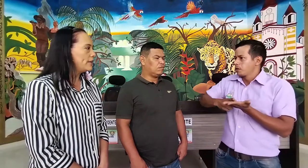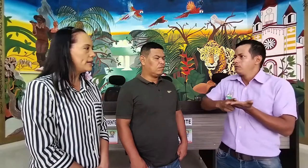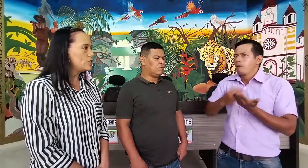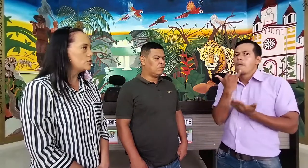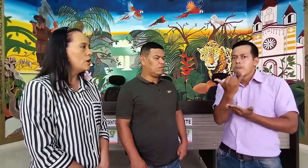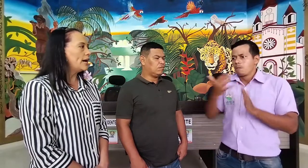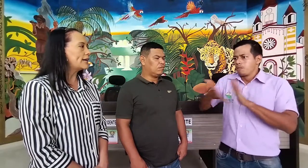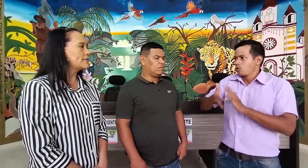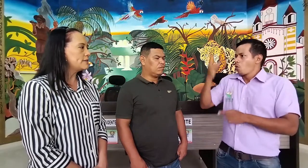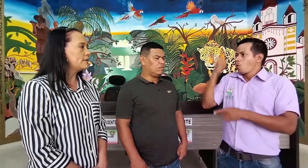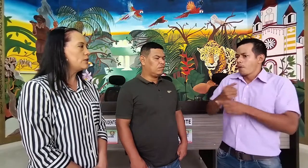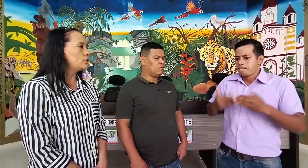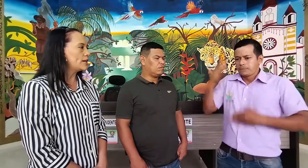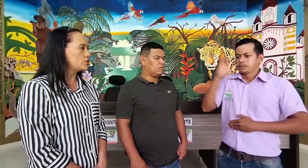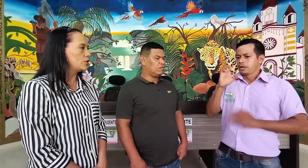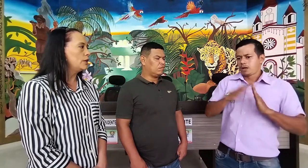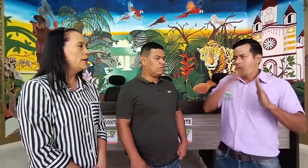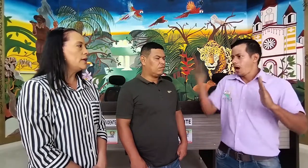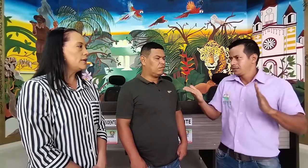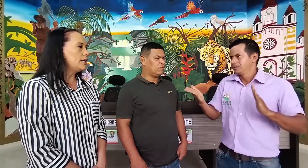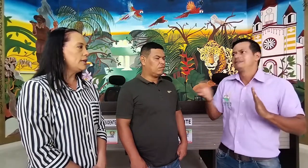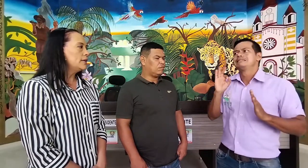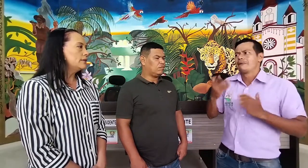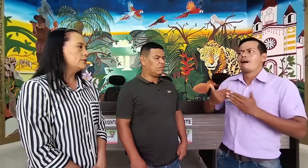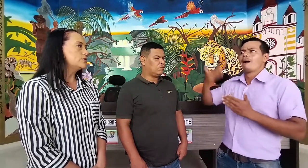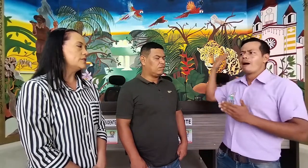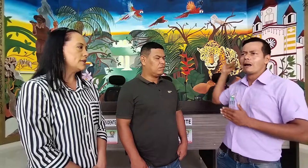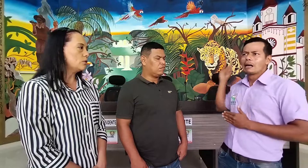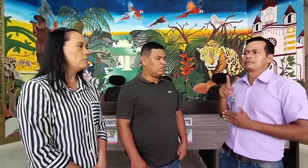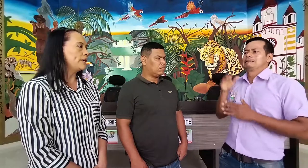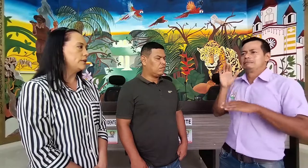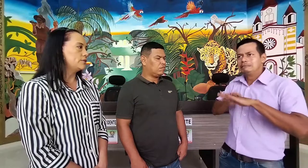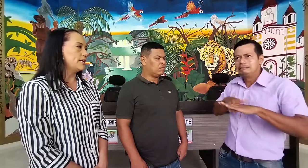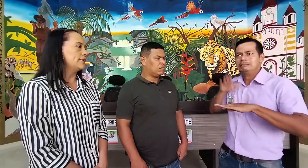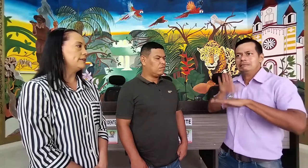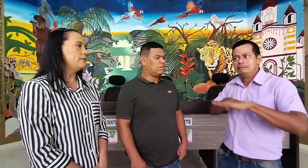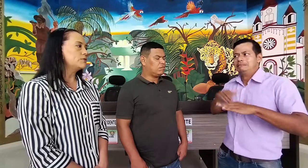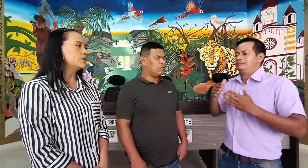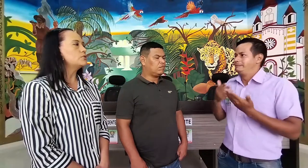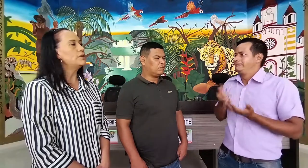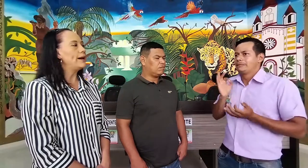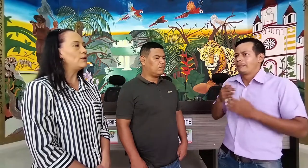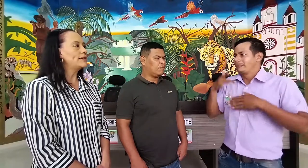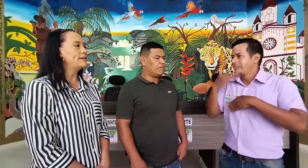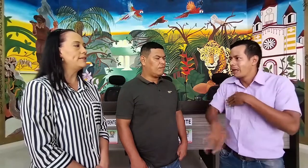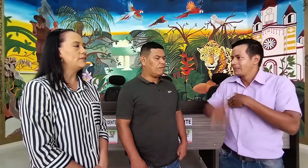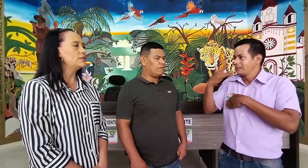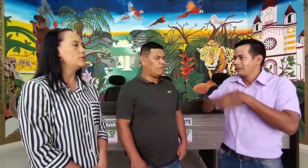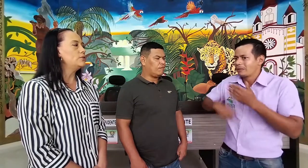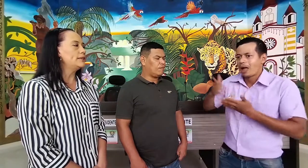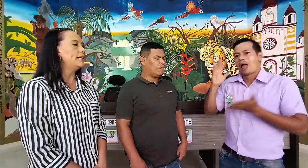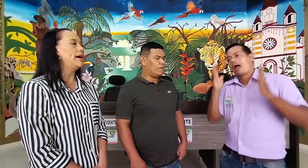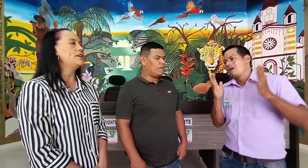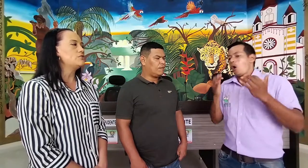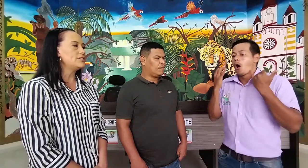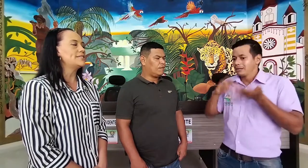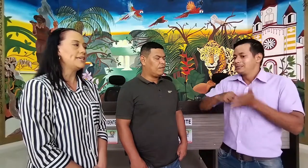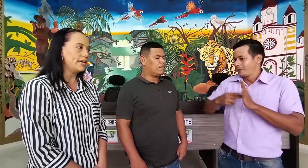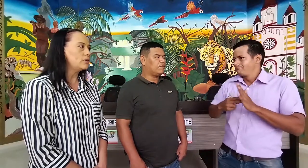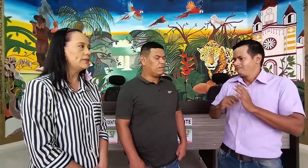derecho a recibir educación y no se está cumpliendo. O sea, sabemos que es un trabajo que se ha venido haciendo durante años y sigue con